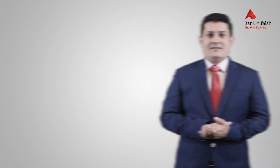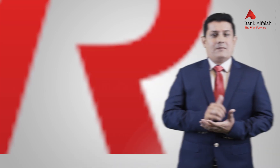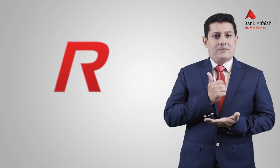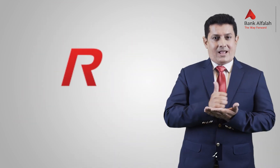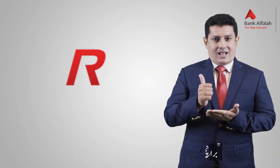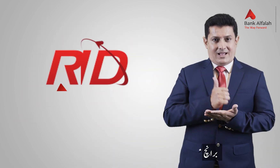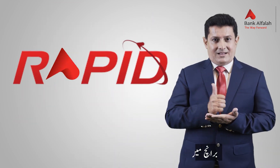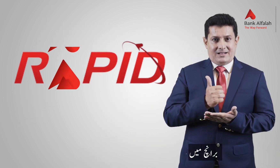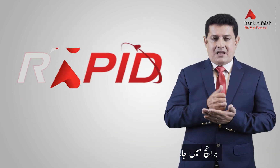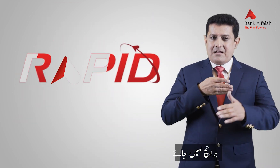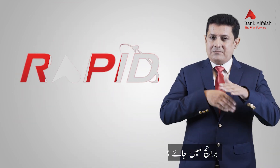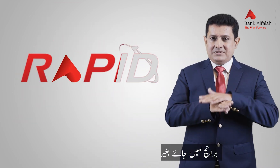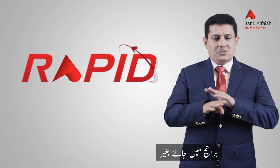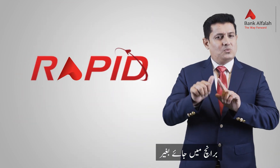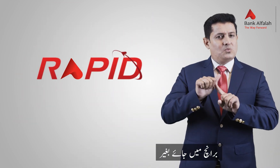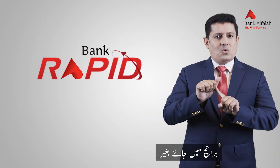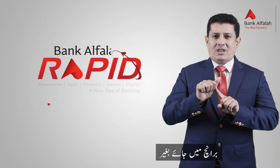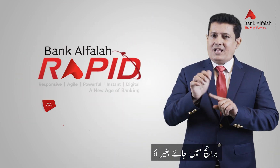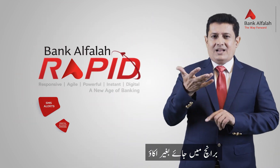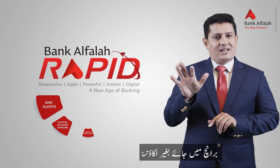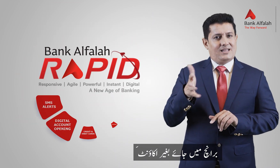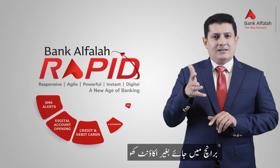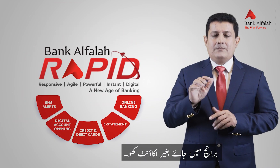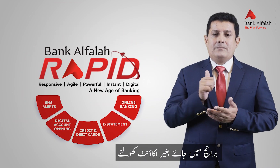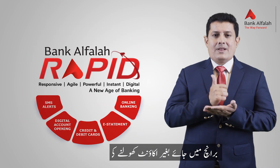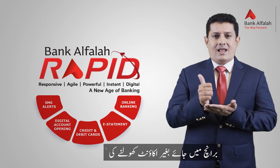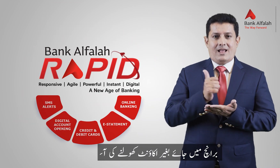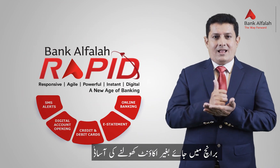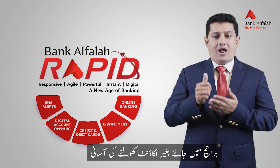برانچ میں جائے بغیر اکاؤنٹ کھولنے کی آسانی